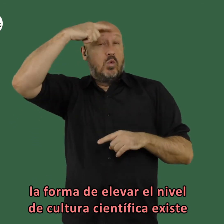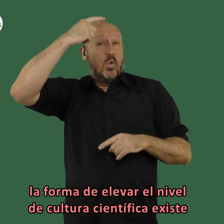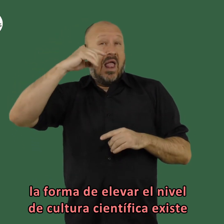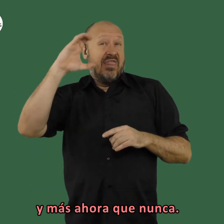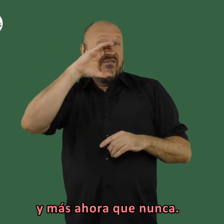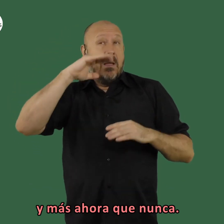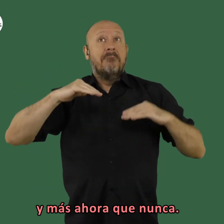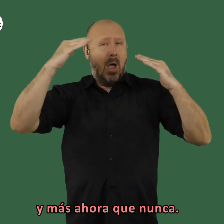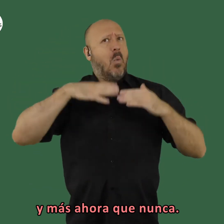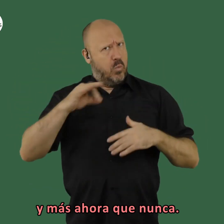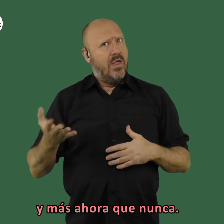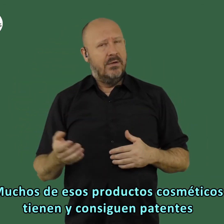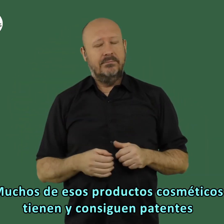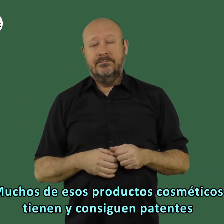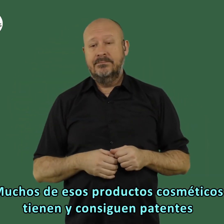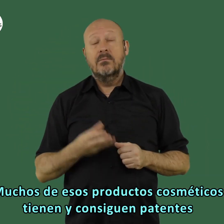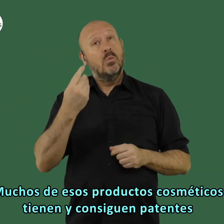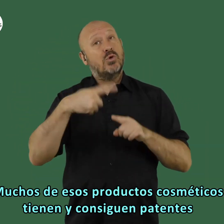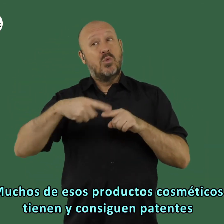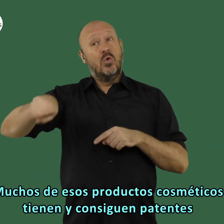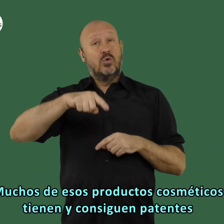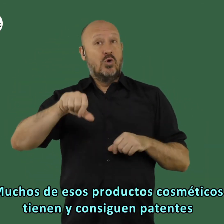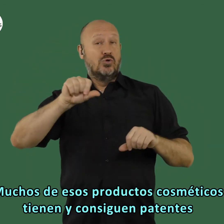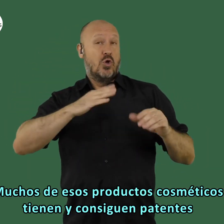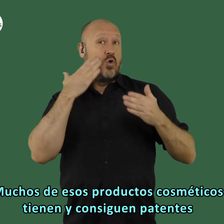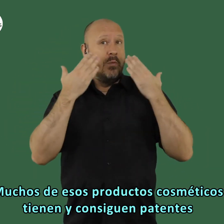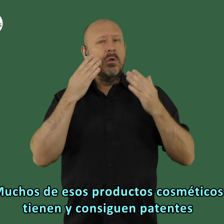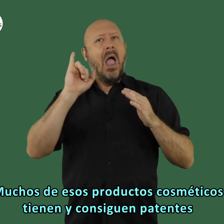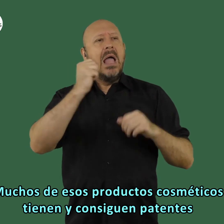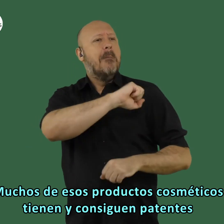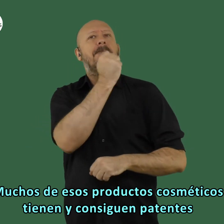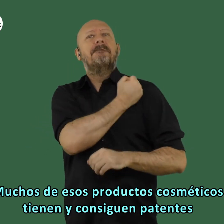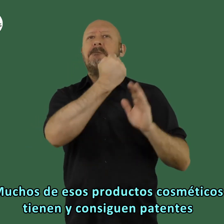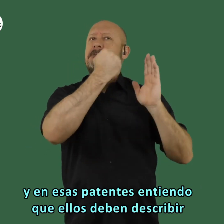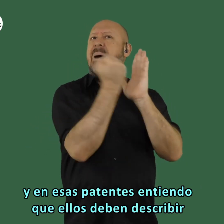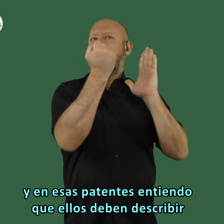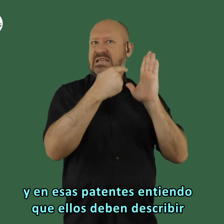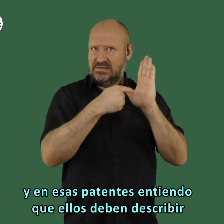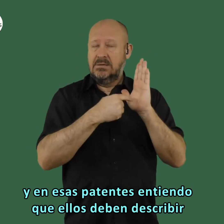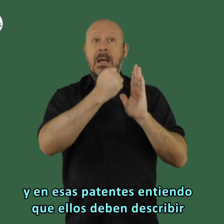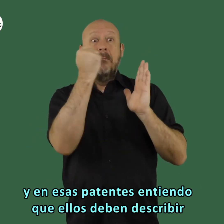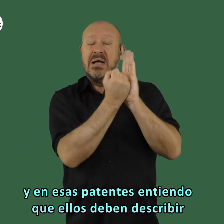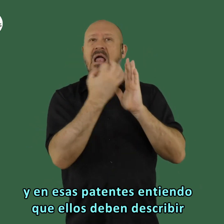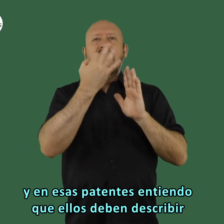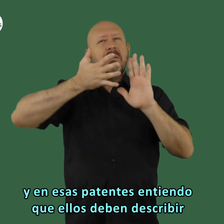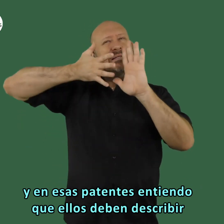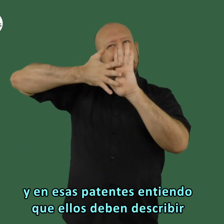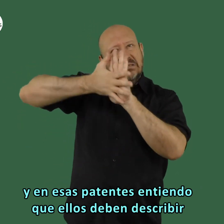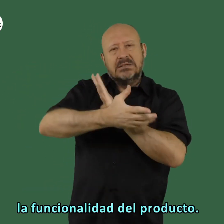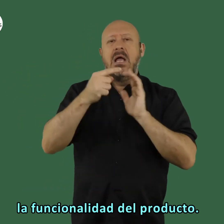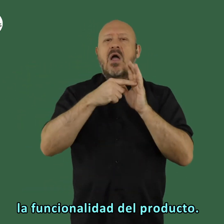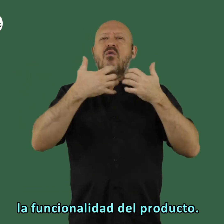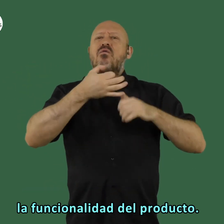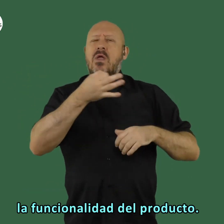científica existe y más ahora que nunca muchos de estos productos cosméticos tienen y consiguen patentes y en esas patentes entiendo que ellos deben